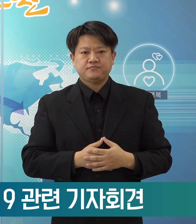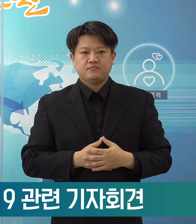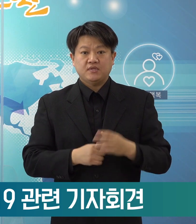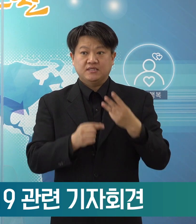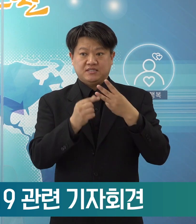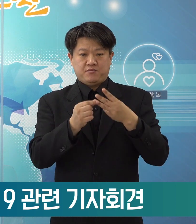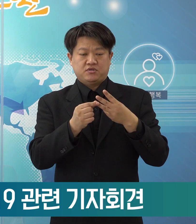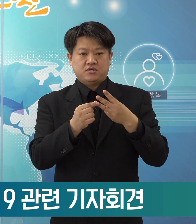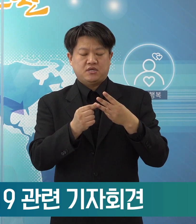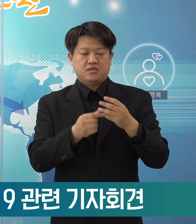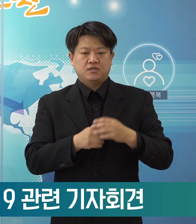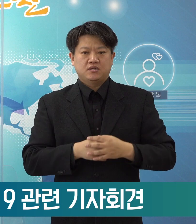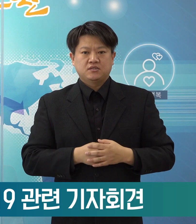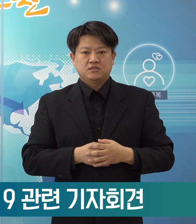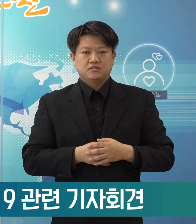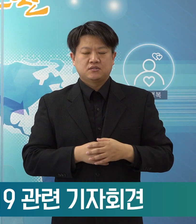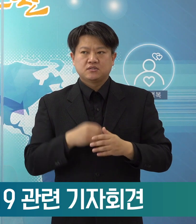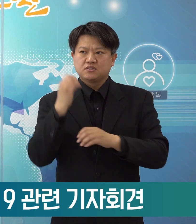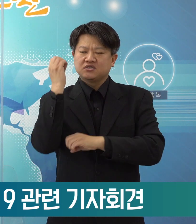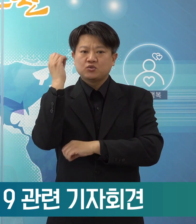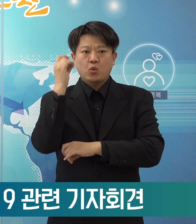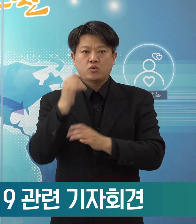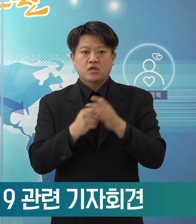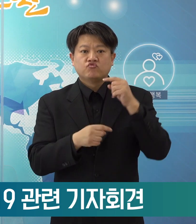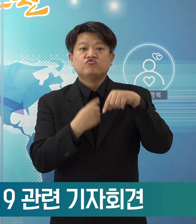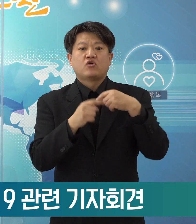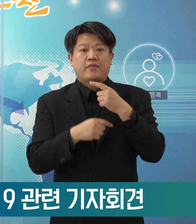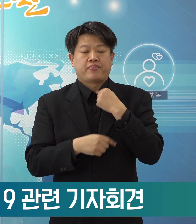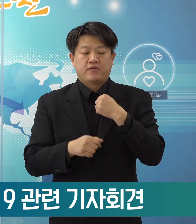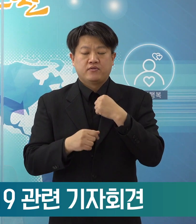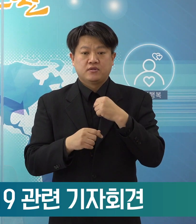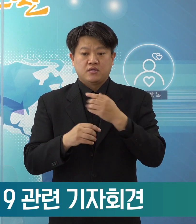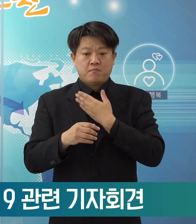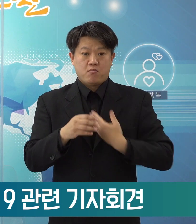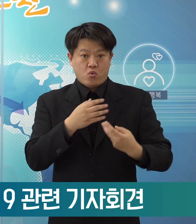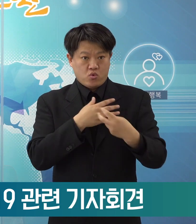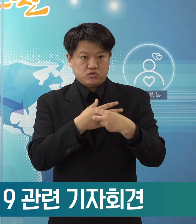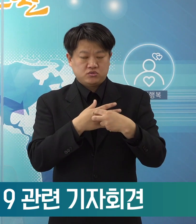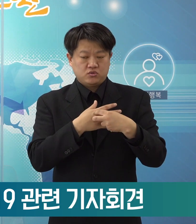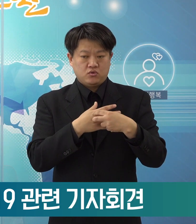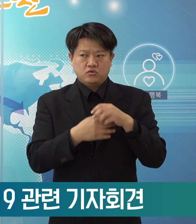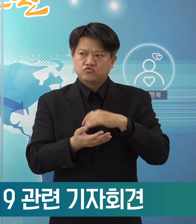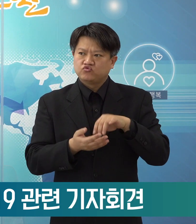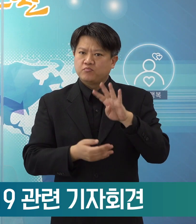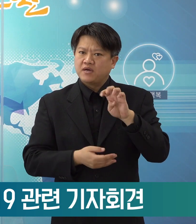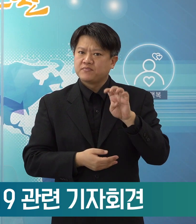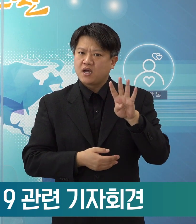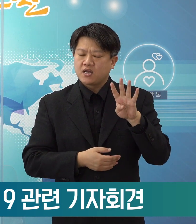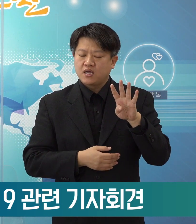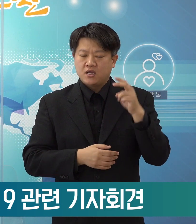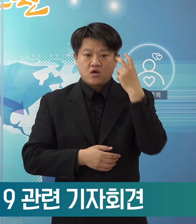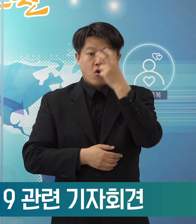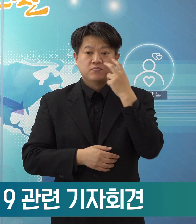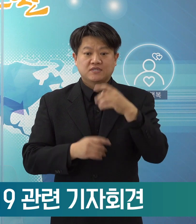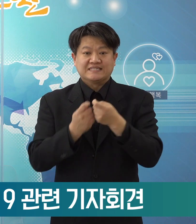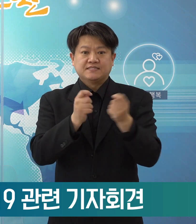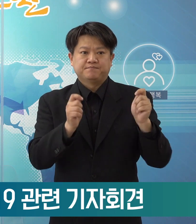셋째, 기존에 운영해오던 보건소 44개 검체팀을